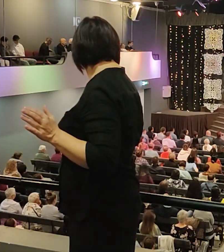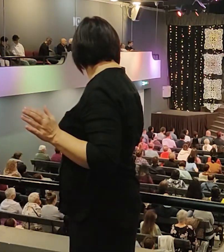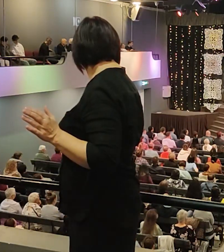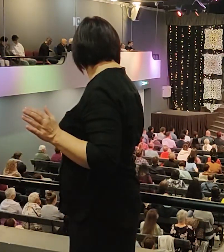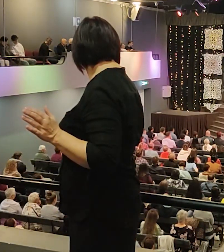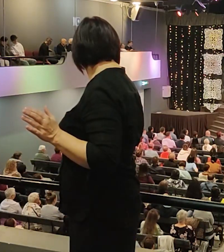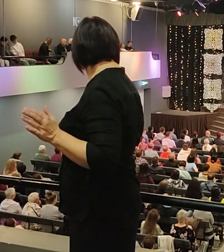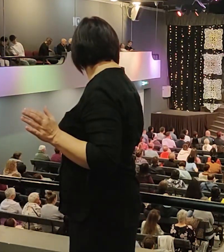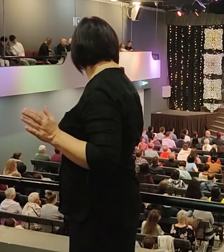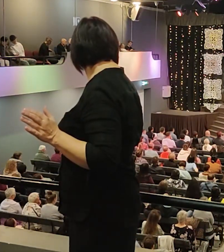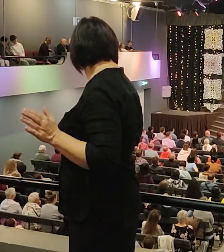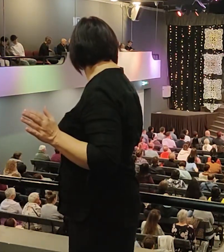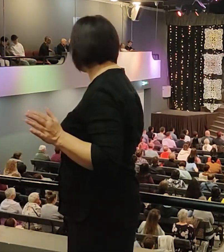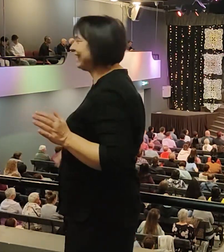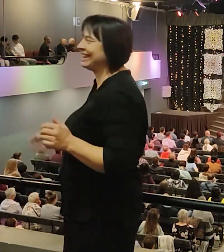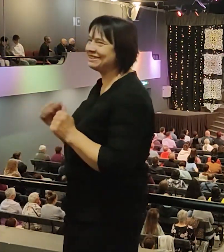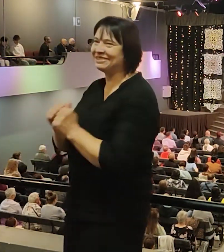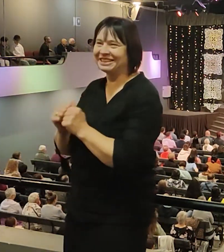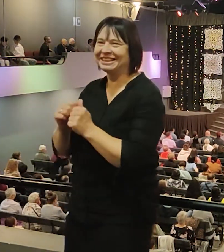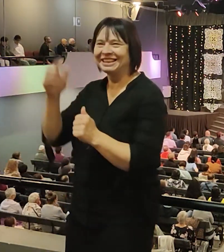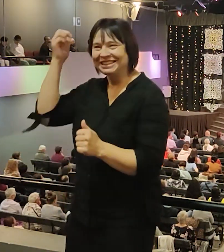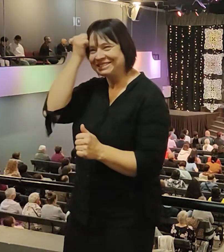Спасибо, Господу, за тебя, работник хороший.